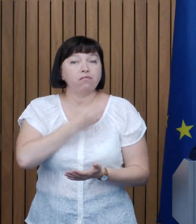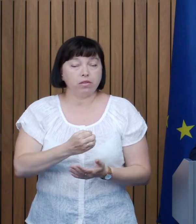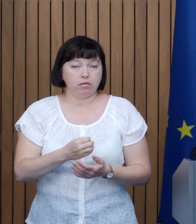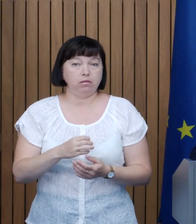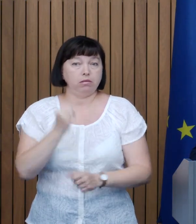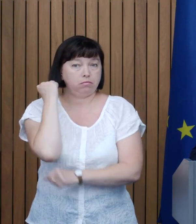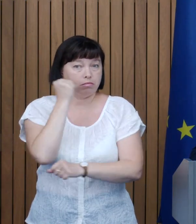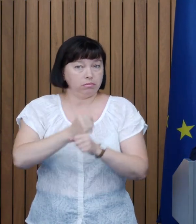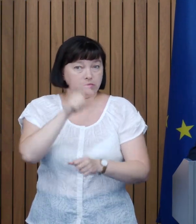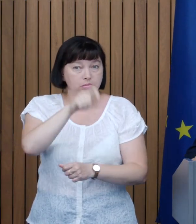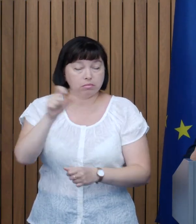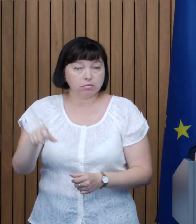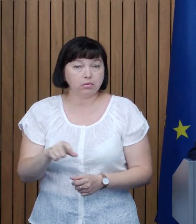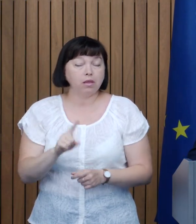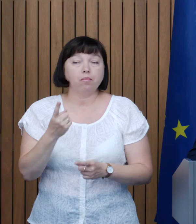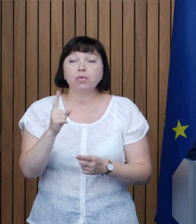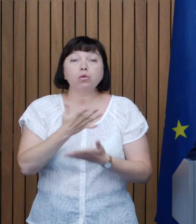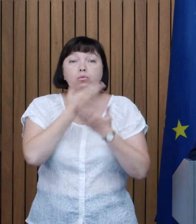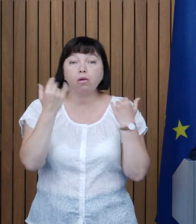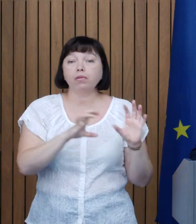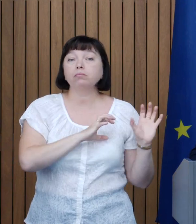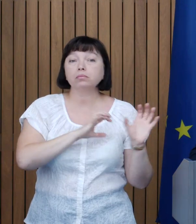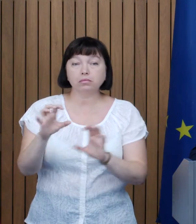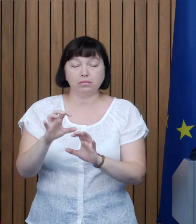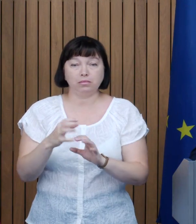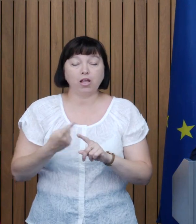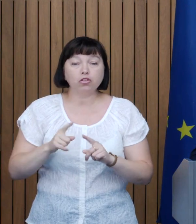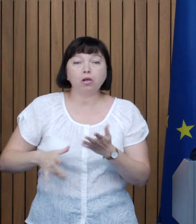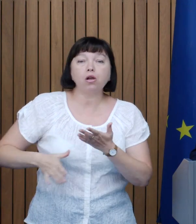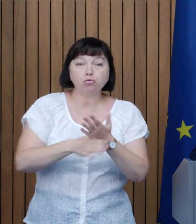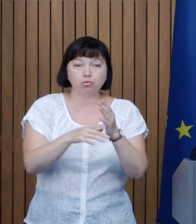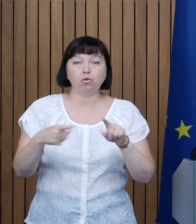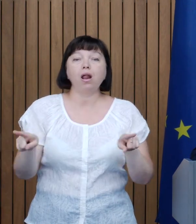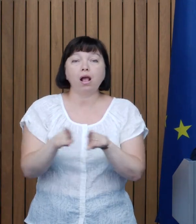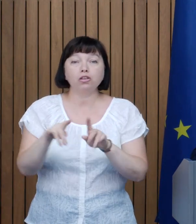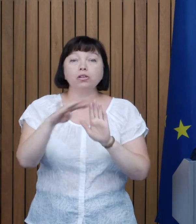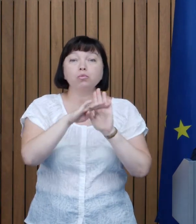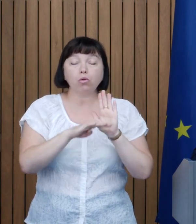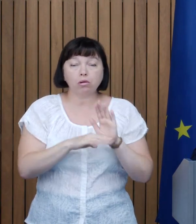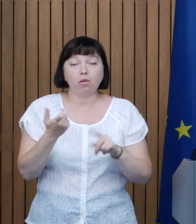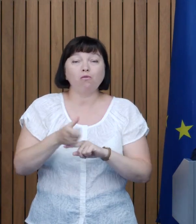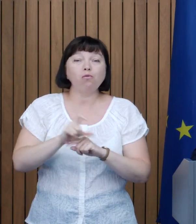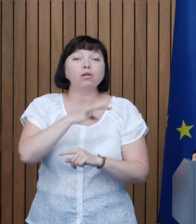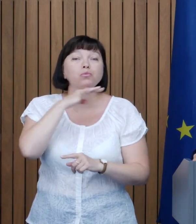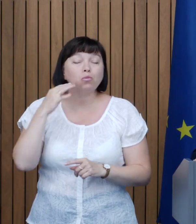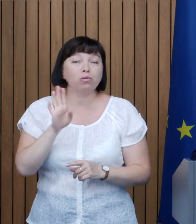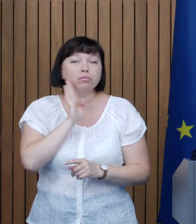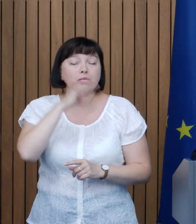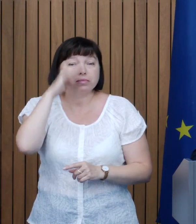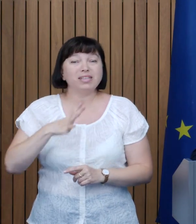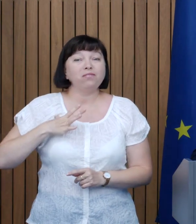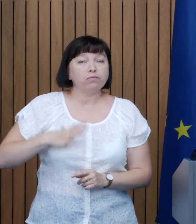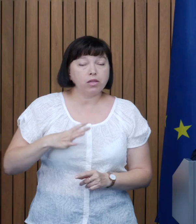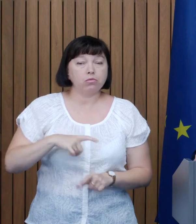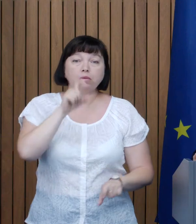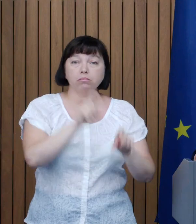a forții de muncă Pentru că nu asigurăm aceste investiții, aceste programe Foarte mulți dintre părinți sunt nevoiți